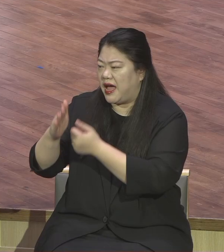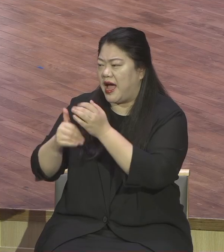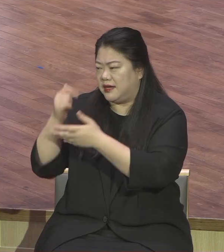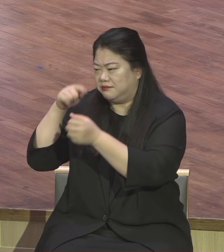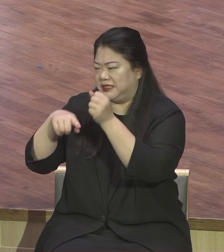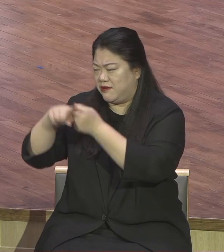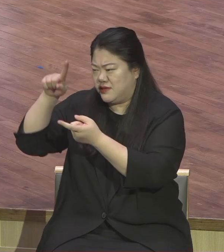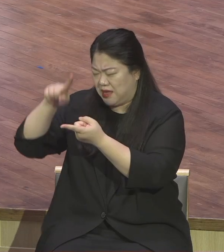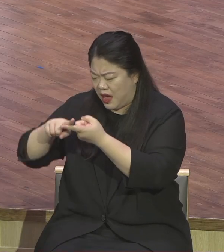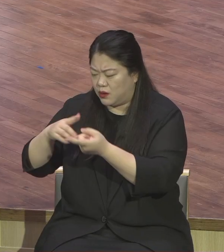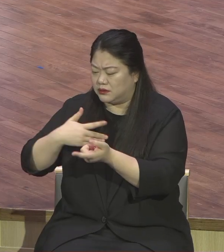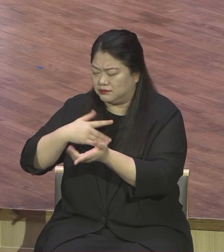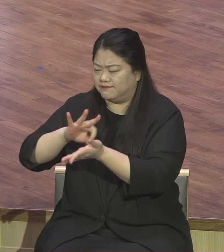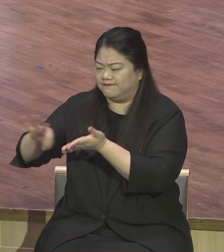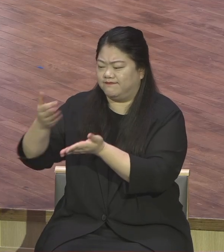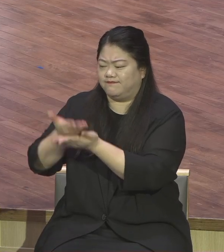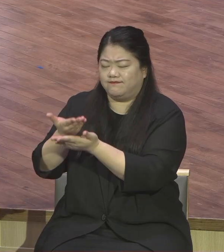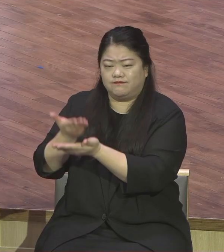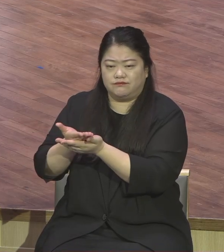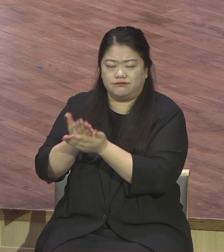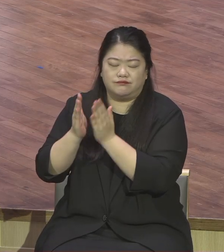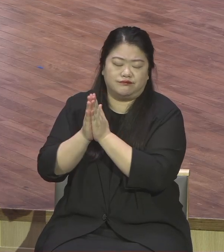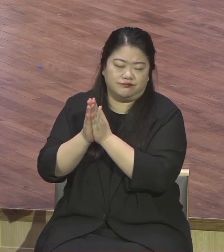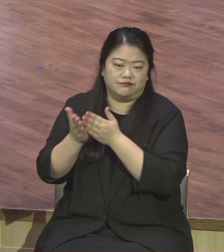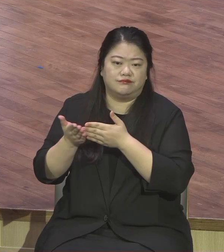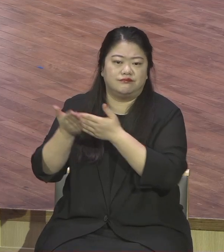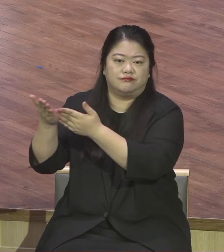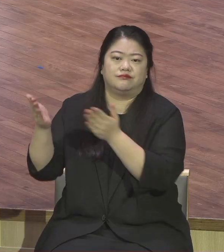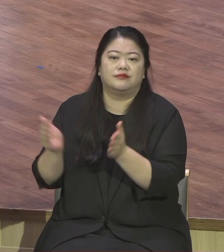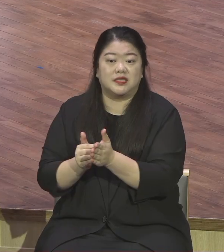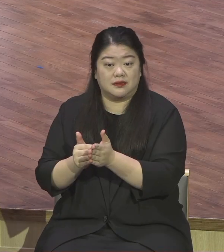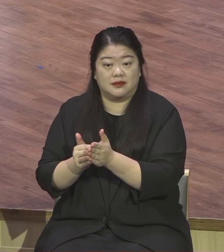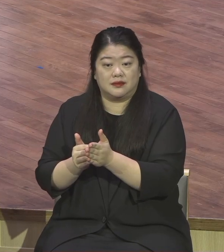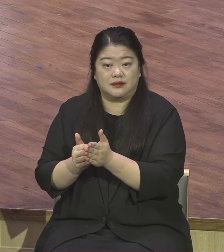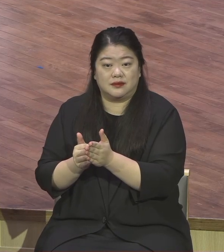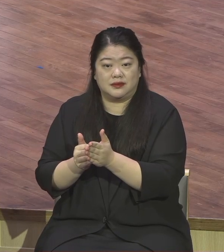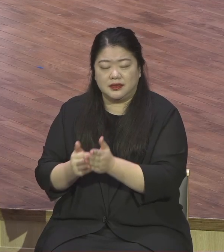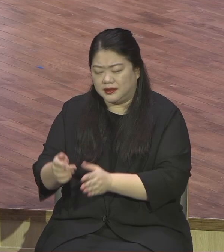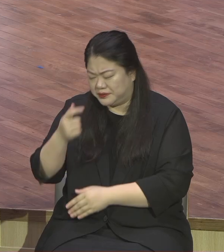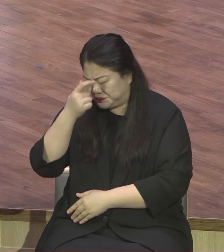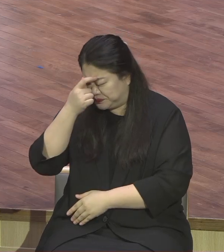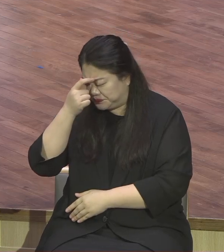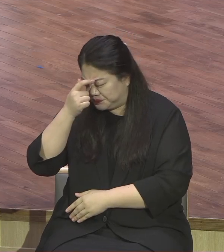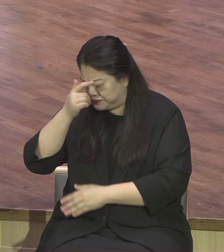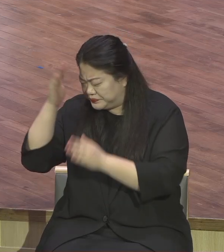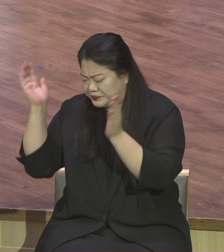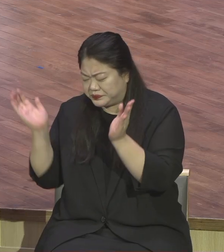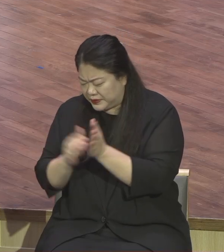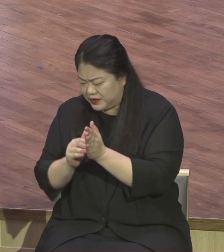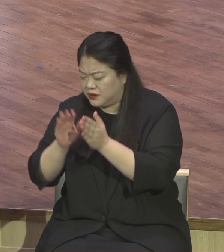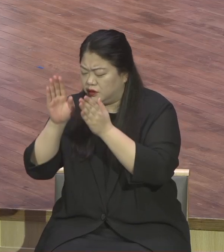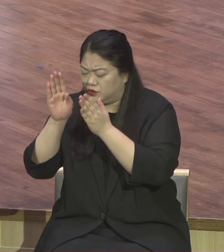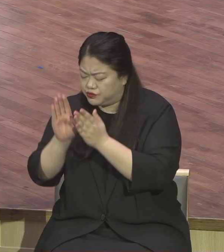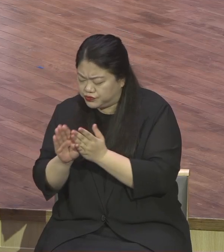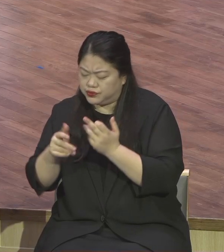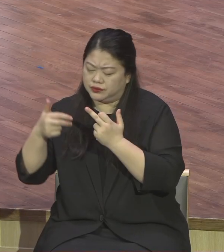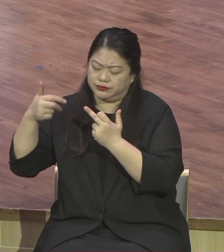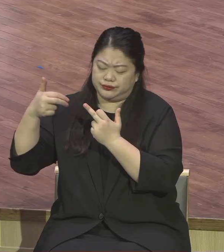예수님은 지금 이런 결단의 기도 후에 대제사장과 백성들의 장로들이 보낸